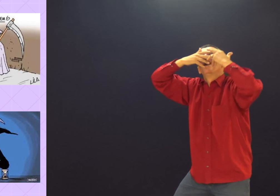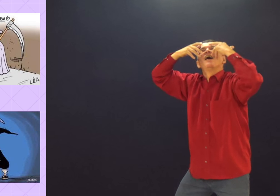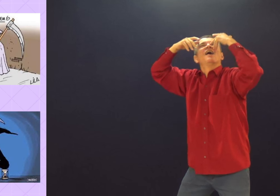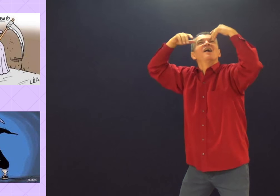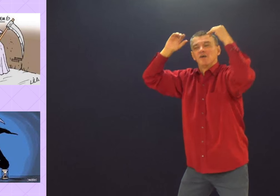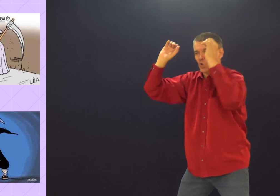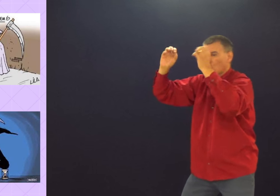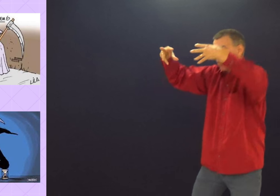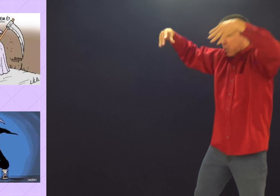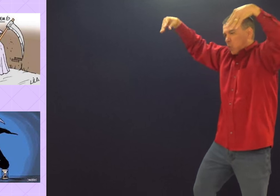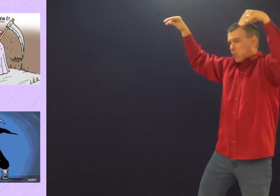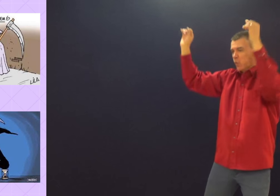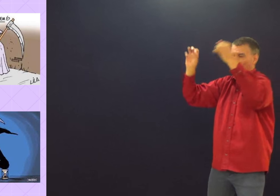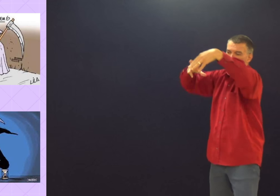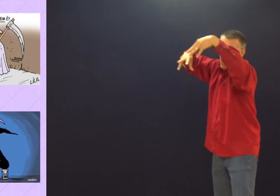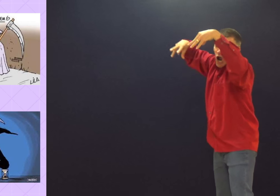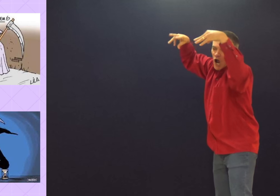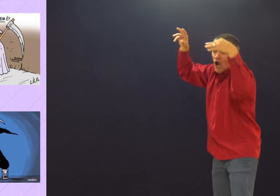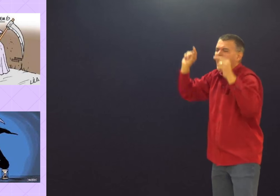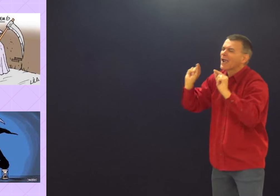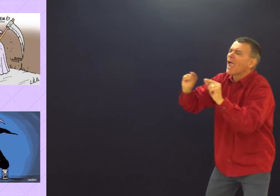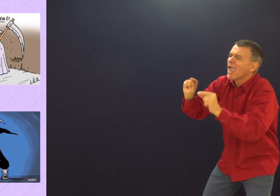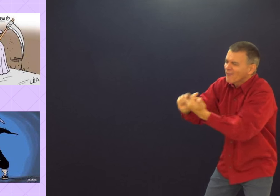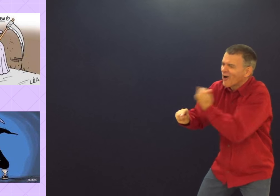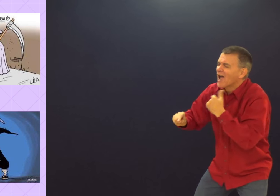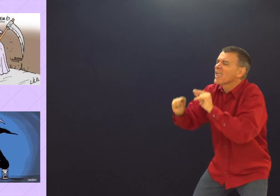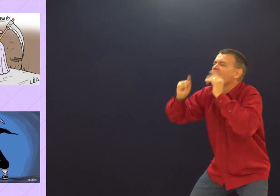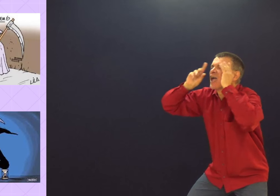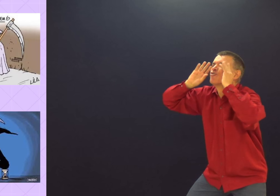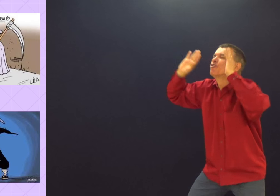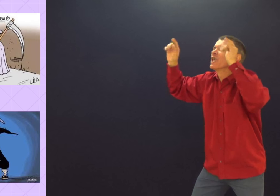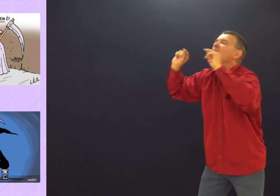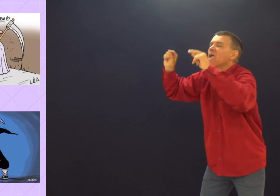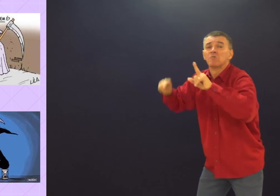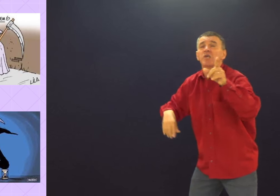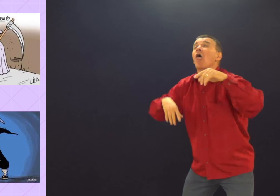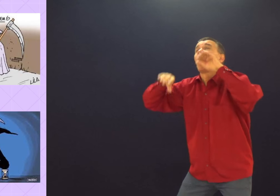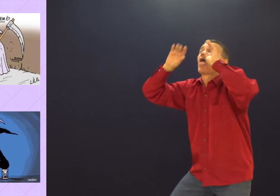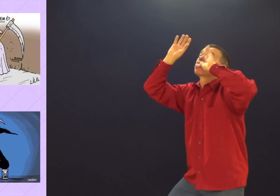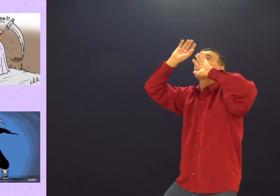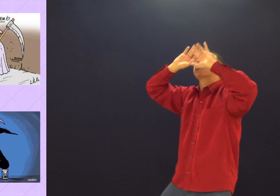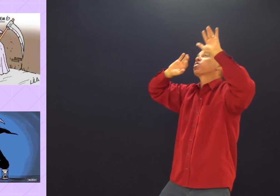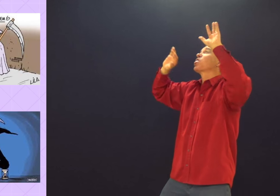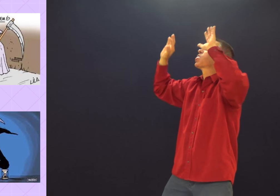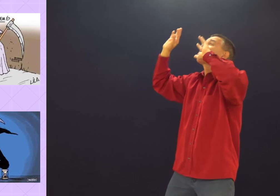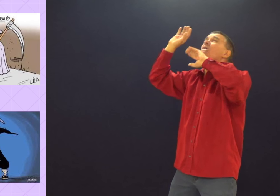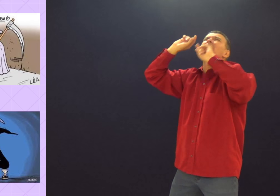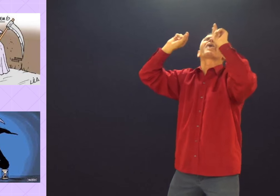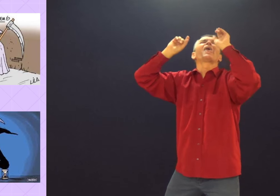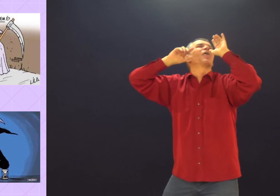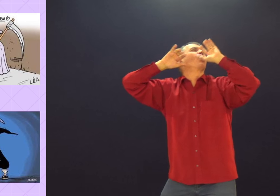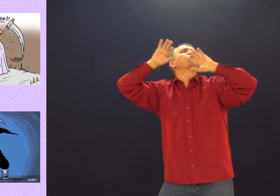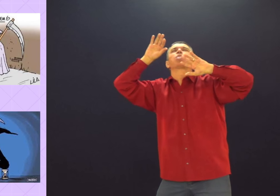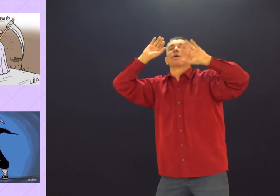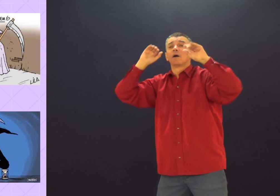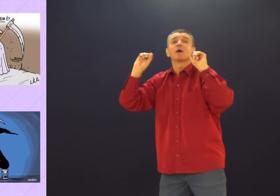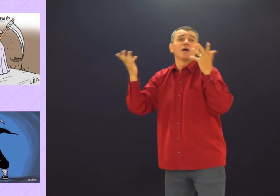E aquilo é... Tudo ilusão. não é verdade. O você está pensando? Ai, eu estou pensando... E começa a viajar.